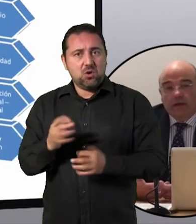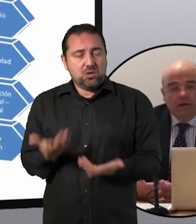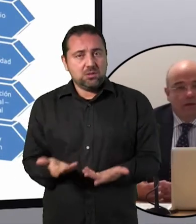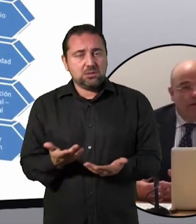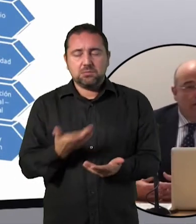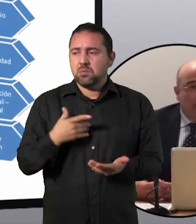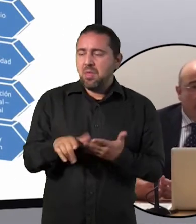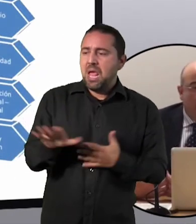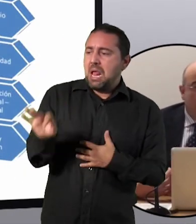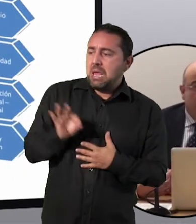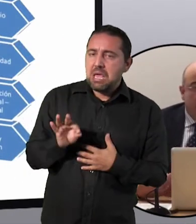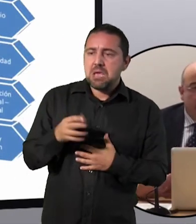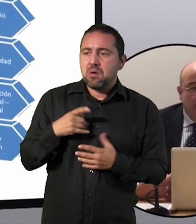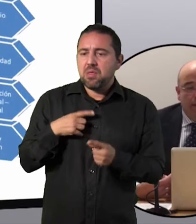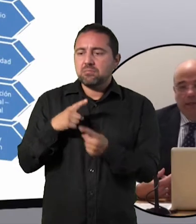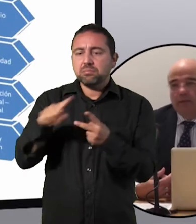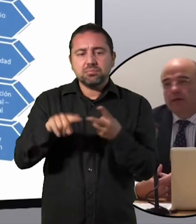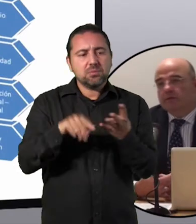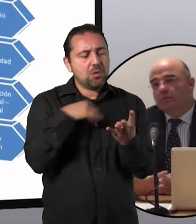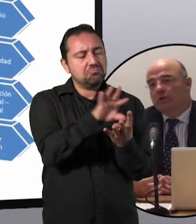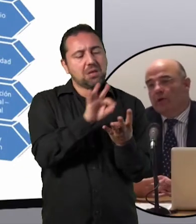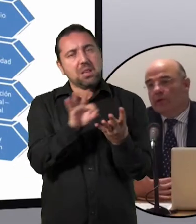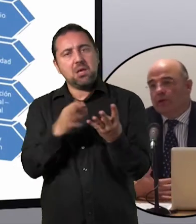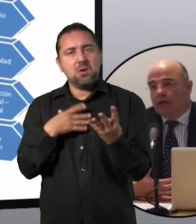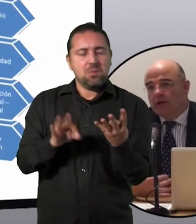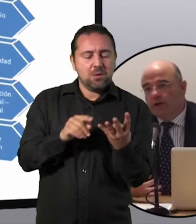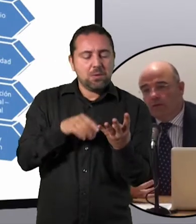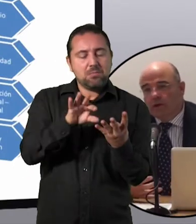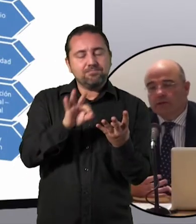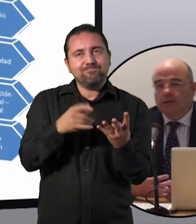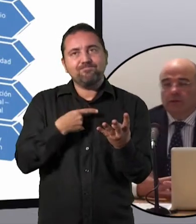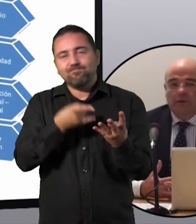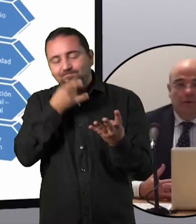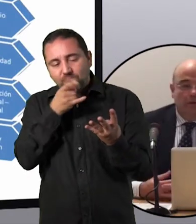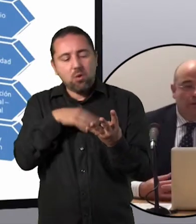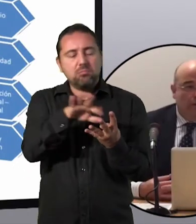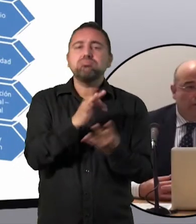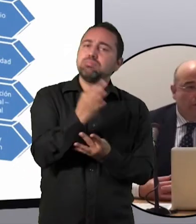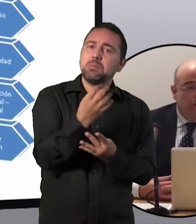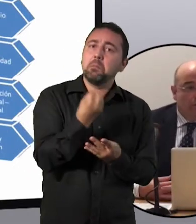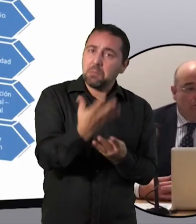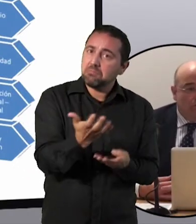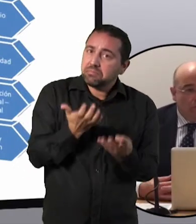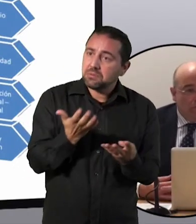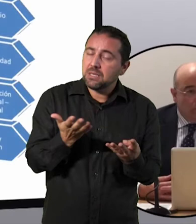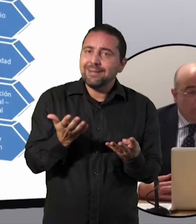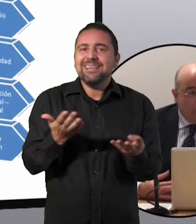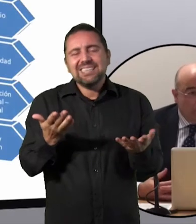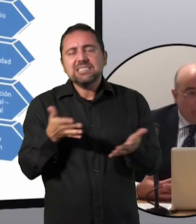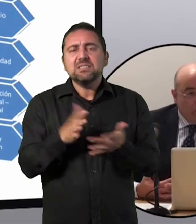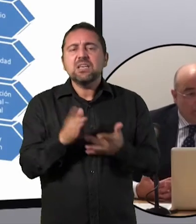Elegir entre distintas alternativas, bueno, acertar, equivocarse. Entonces,